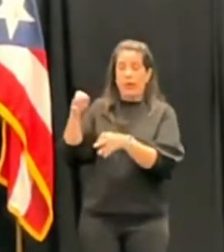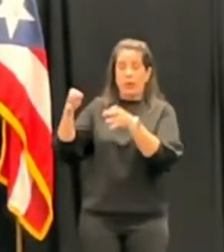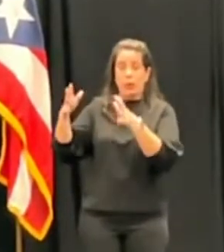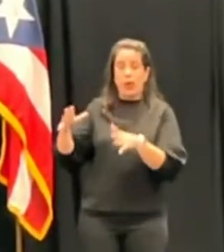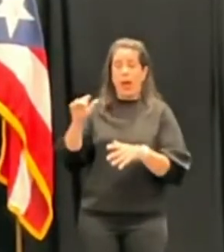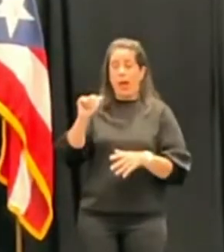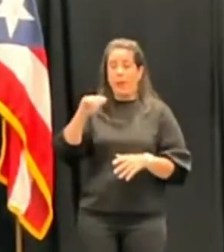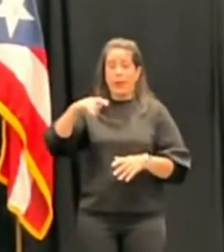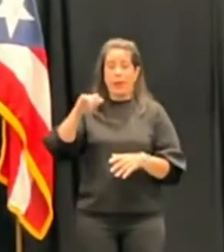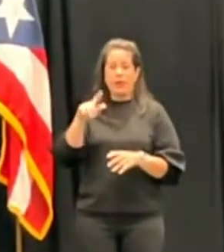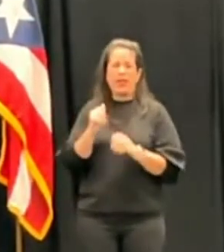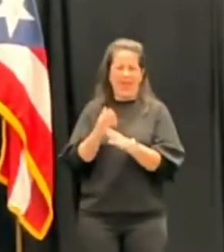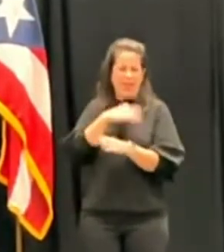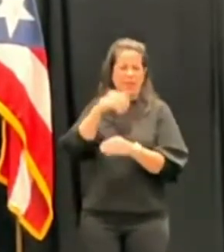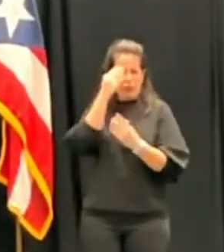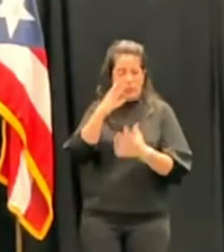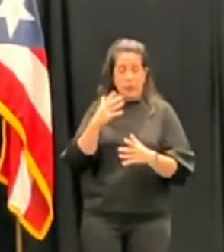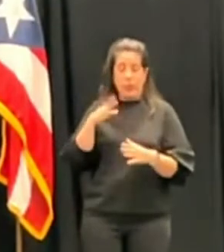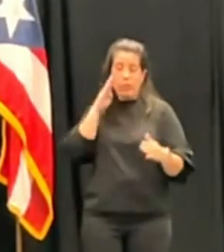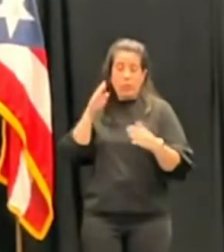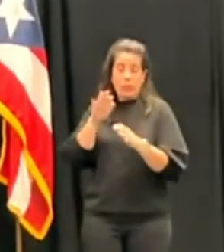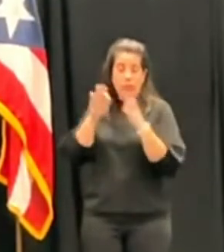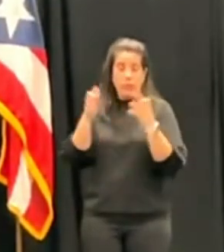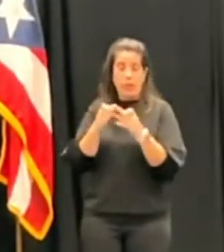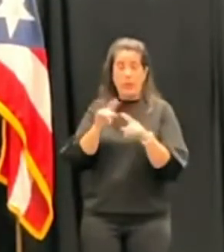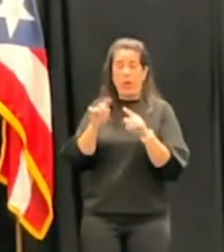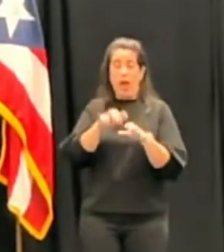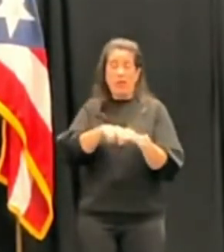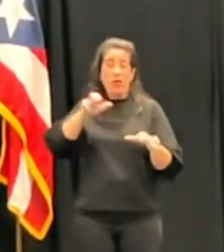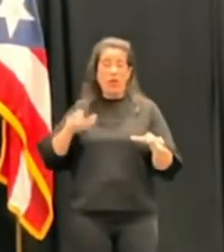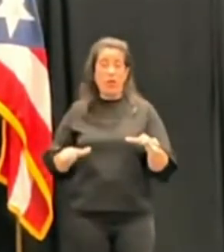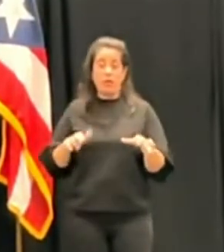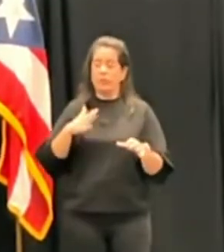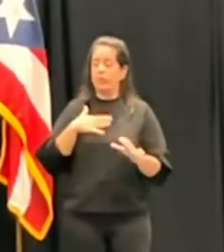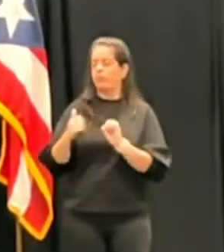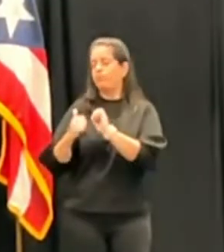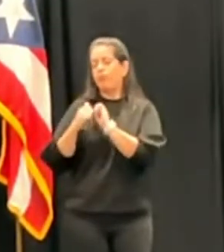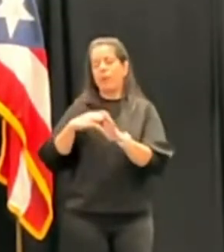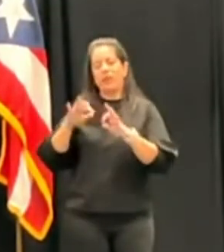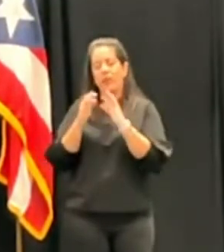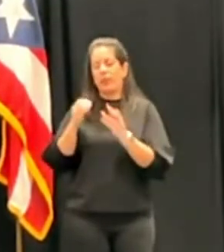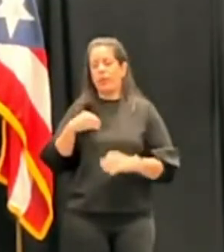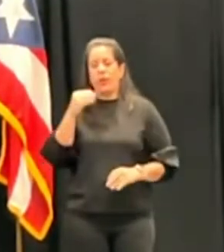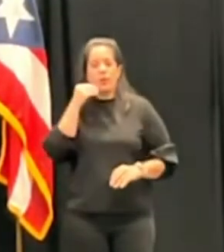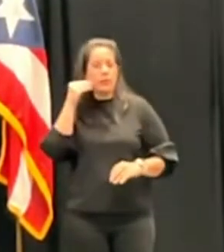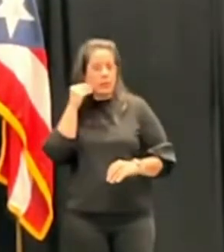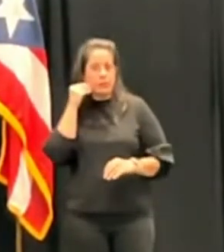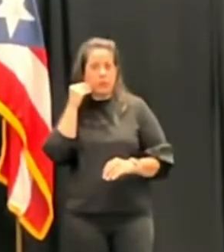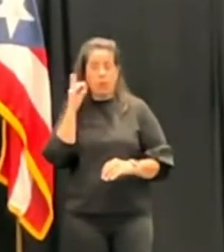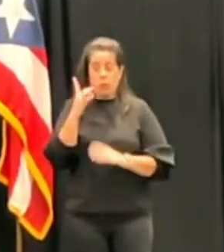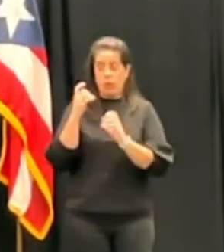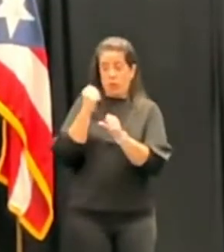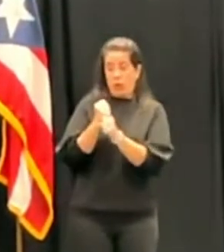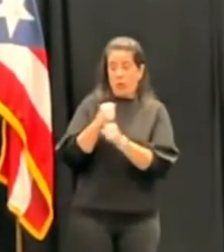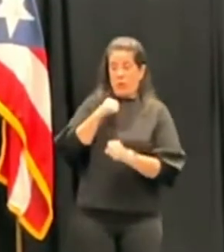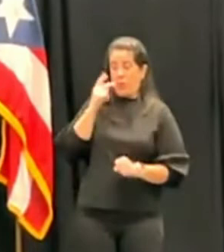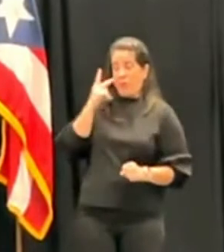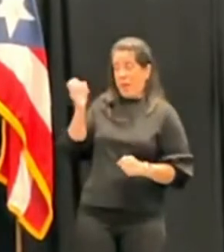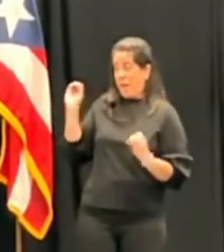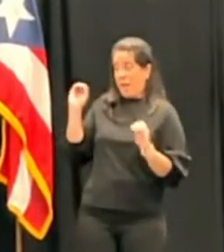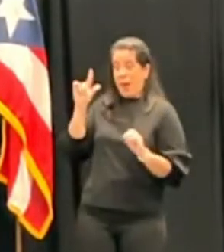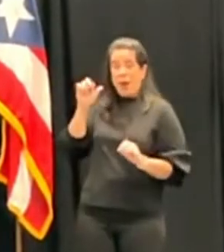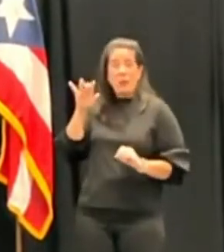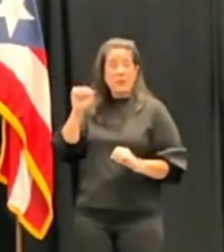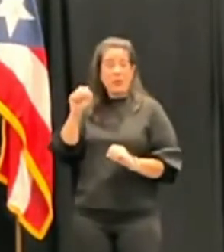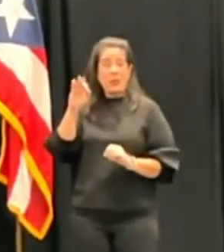lo dije anteriormente, dedicada a mi familia fuera del tribunal. Yo estoy con mi familia en mi casa. Yo hace ocho años no veía al señor gobernador Luis